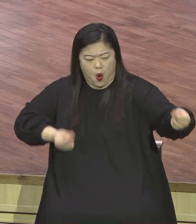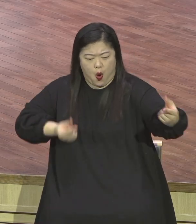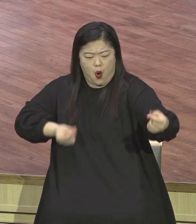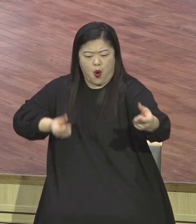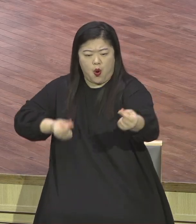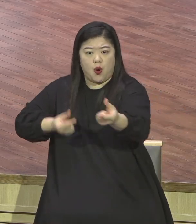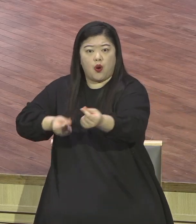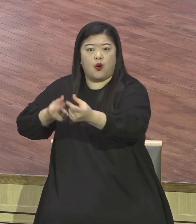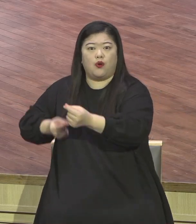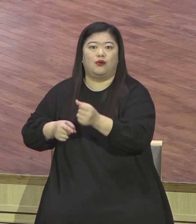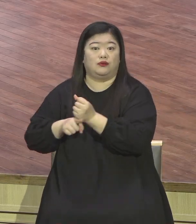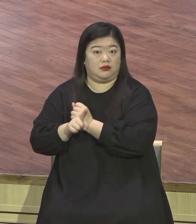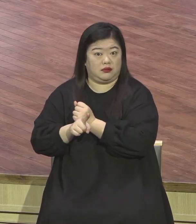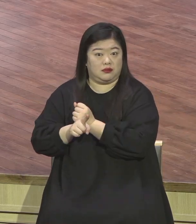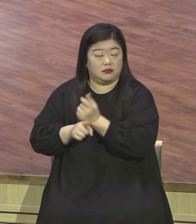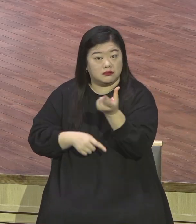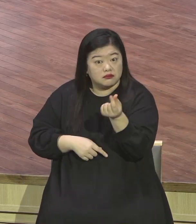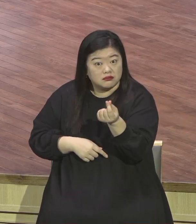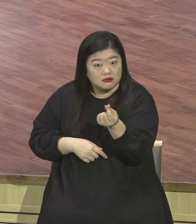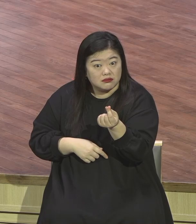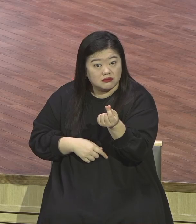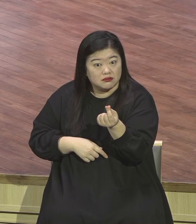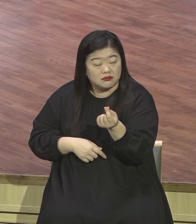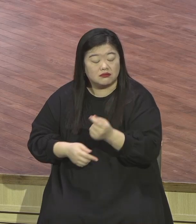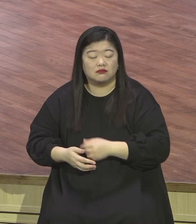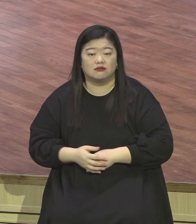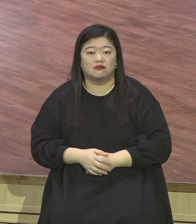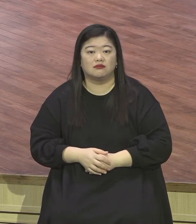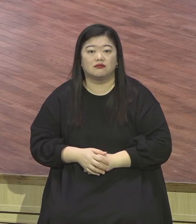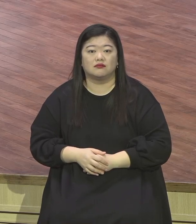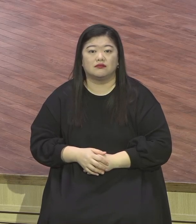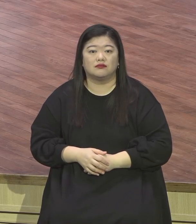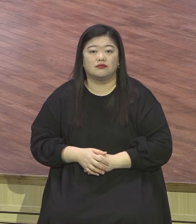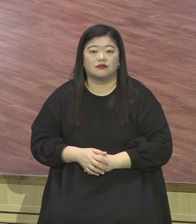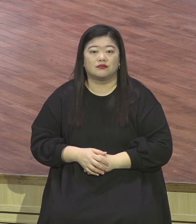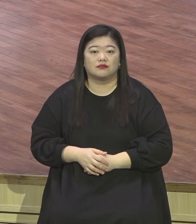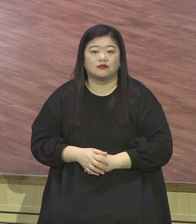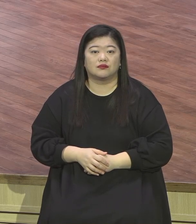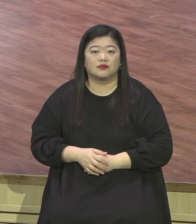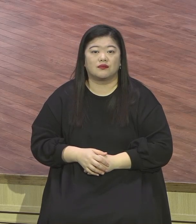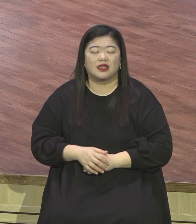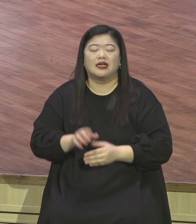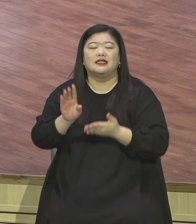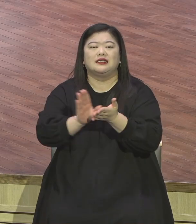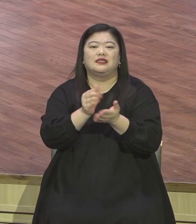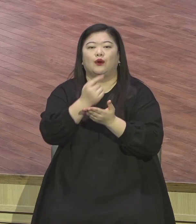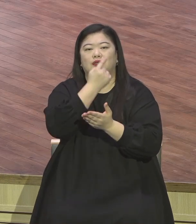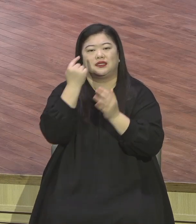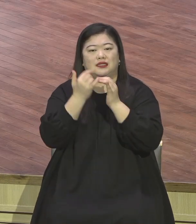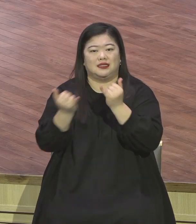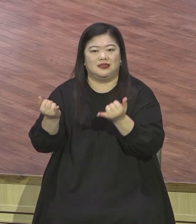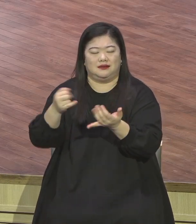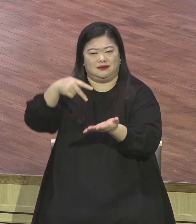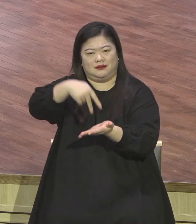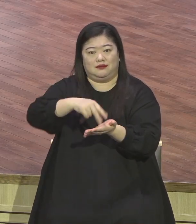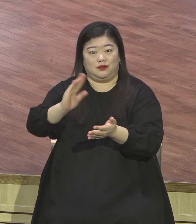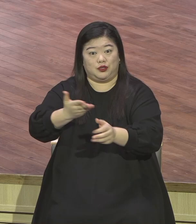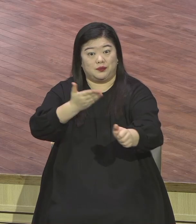여러분 은약 성취의 정인으로 당당히 선언 정거의 길을 제므로 축복합니다 두 번째로